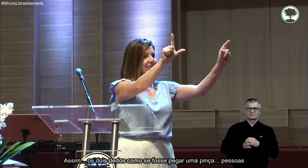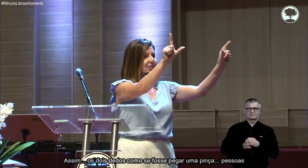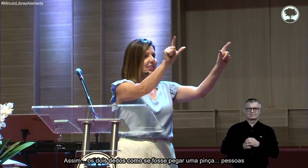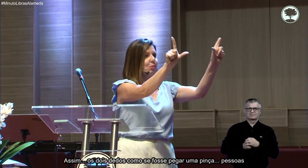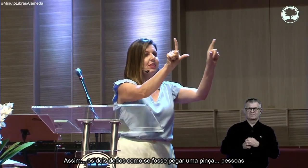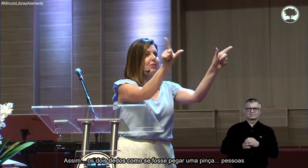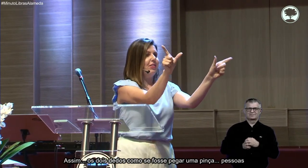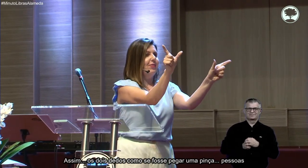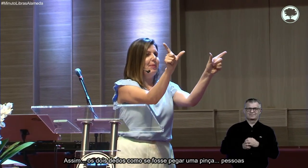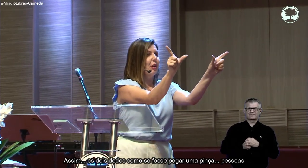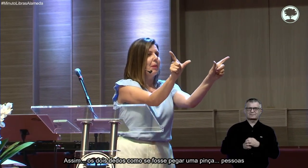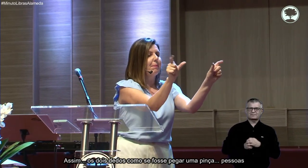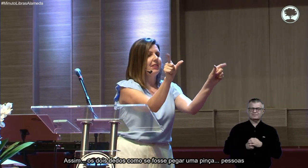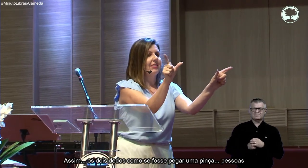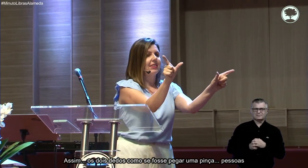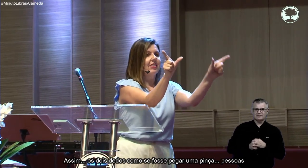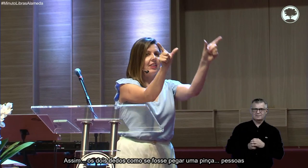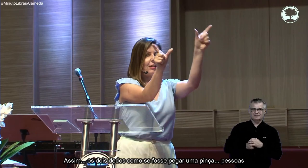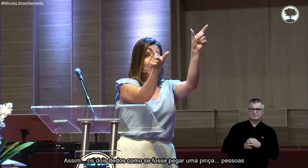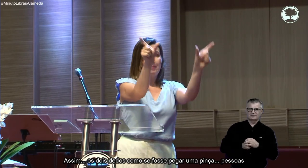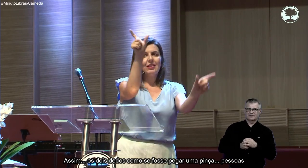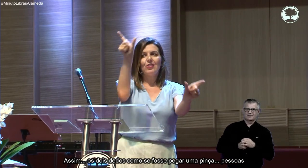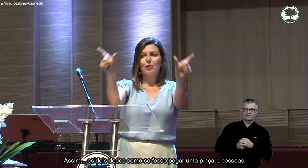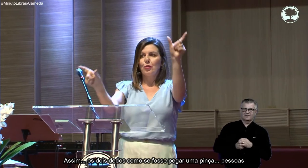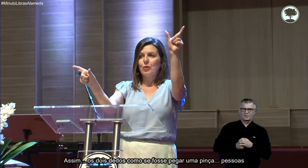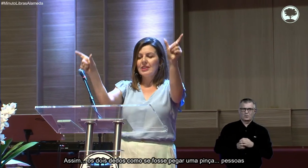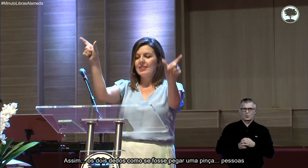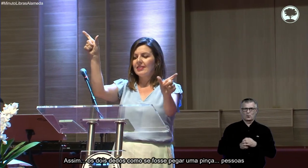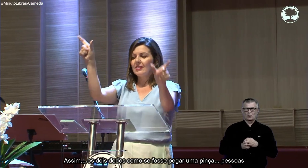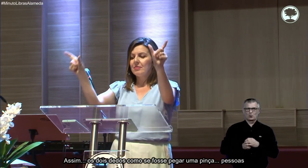Esses dois dedos aqui. Como se você fosse pegar uma pinça. Então,